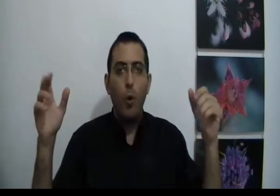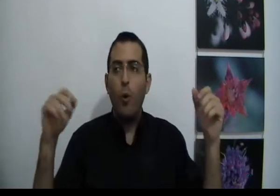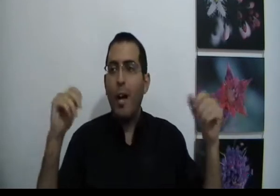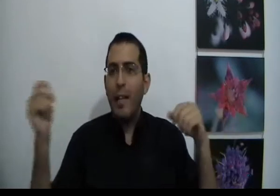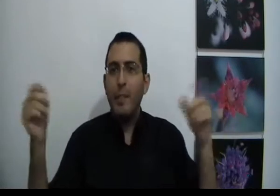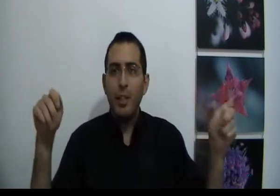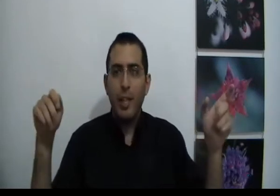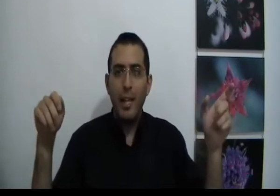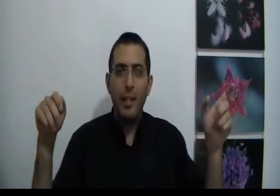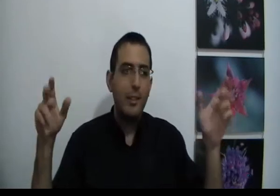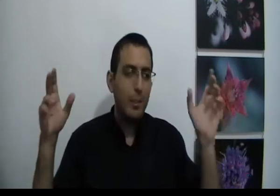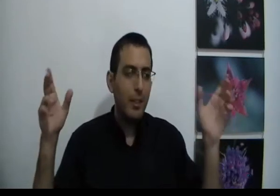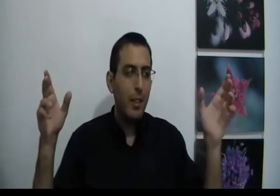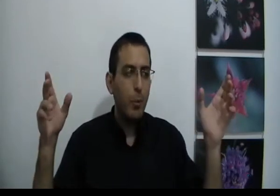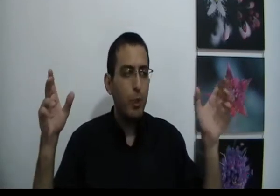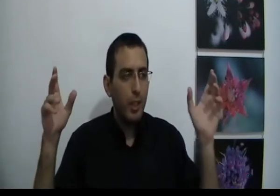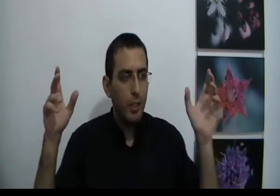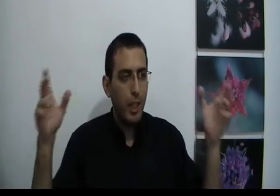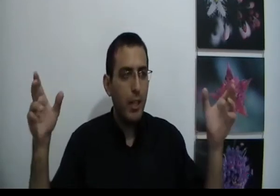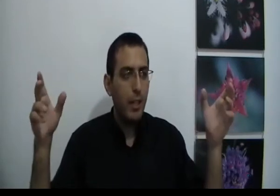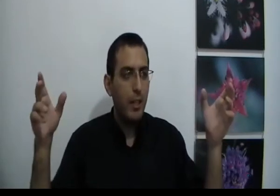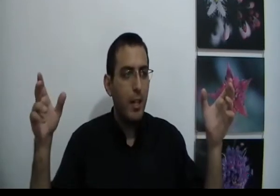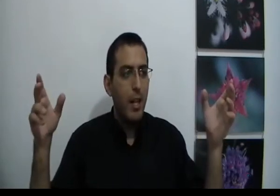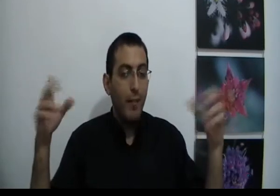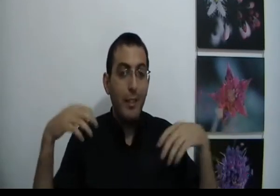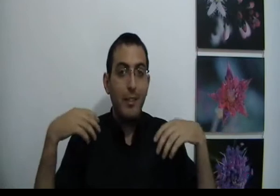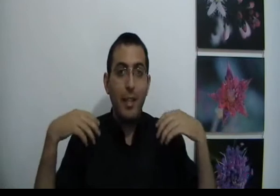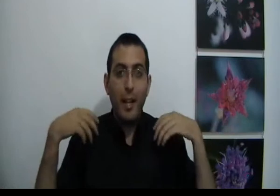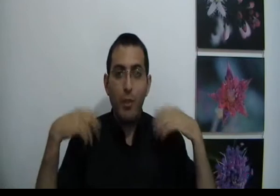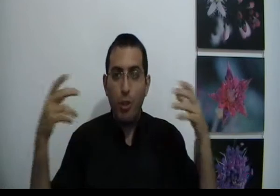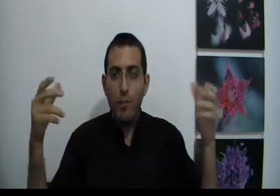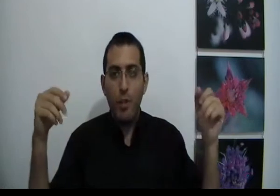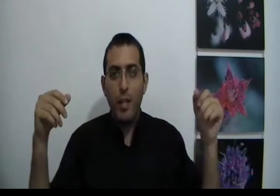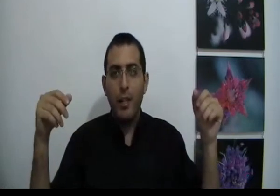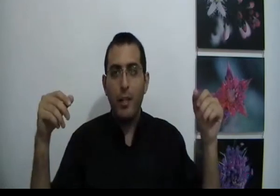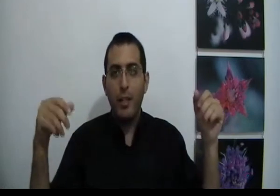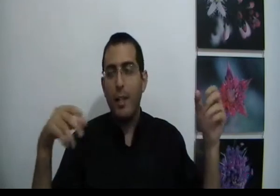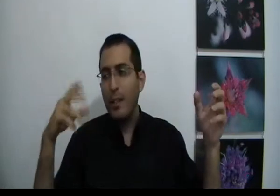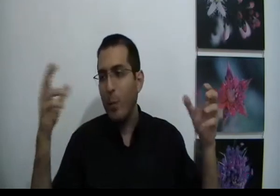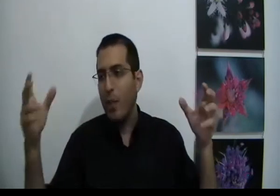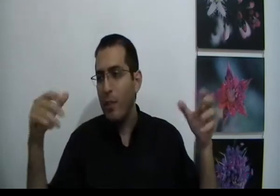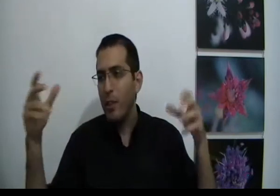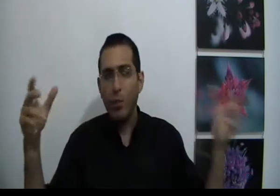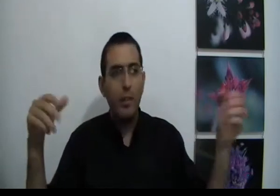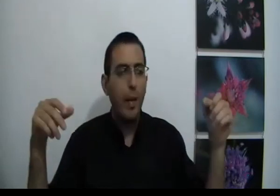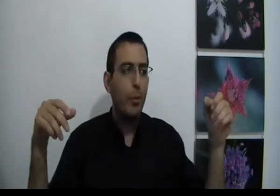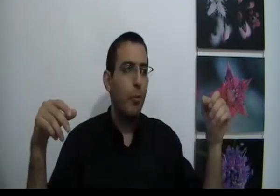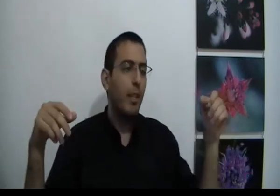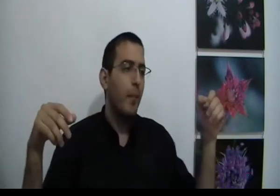רע לי מזה שרע לי כי זה בסדר גמור שרע לך אבל אתה צריך להרגיש טוב אם זה שרע לך כי אתה אמור לחוות את הטוב ואת הרב באותו מידה